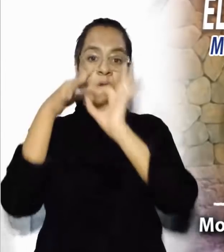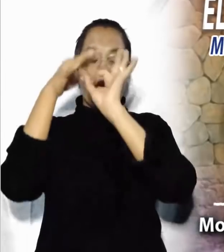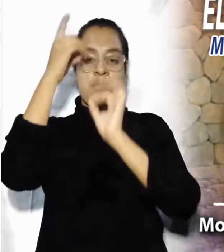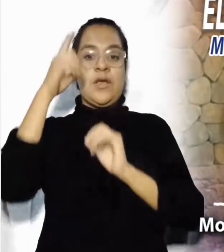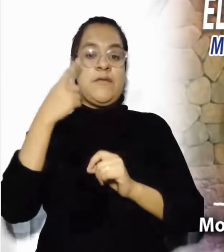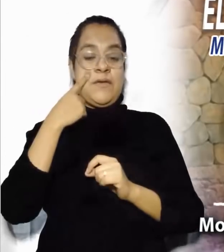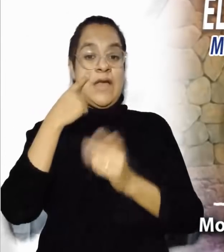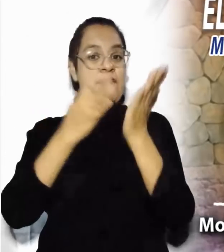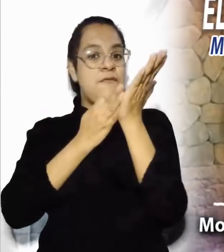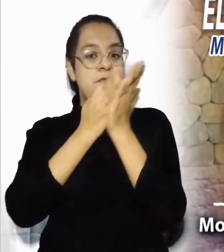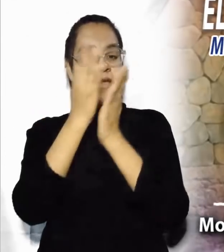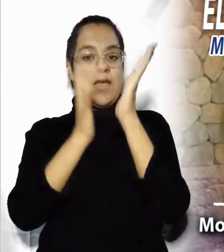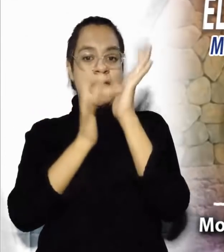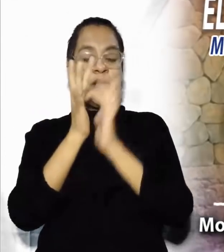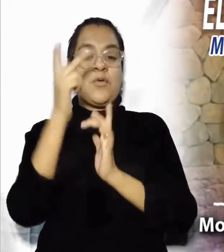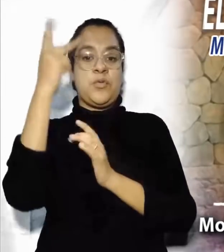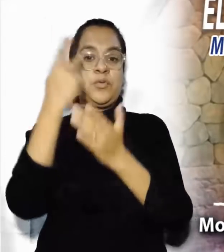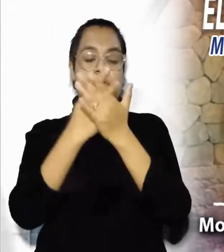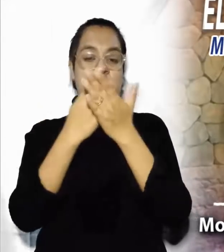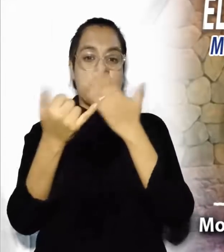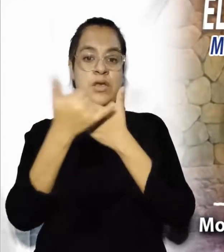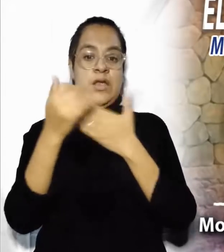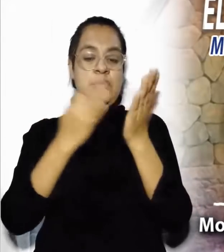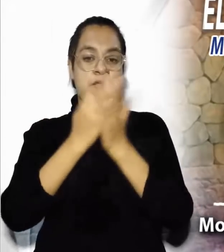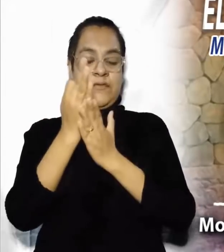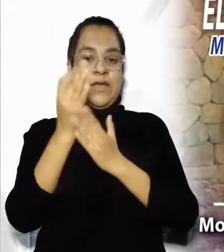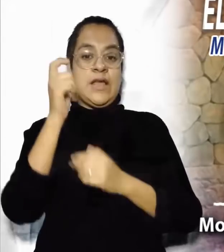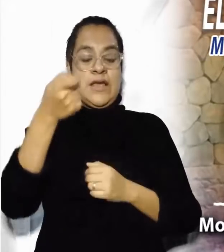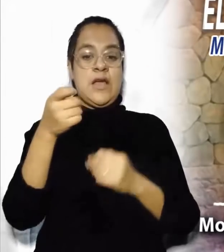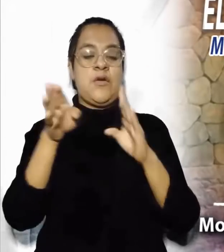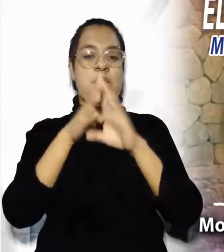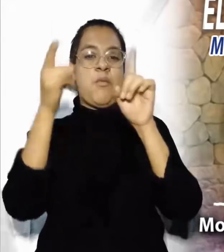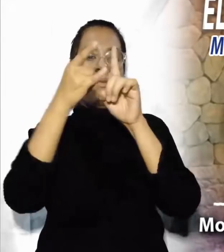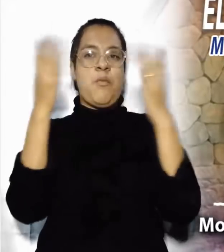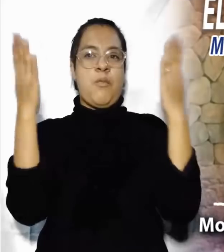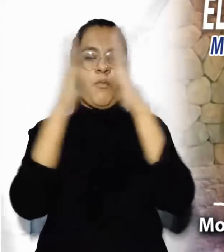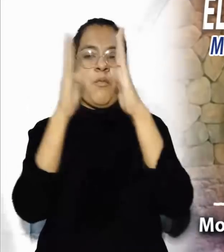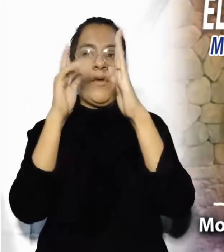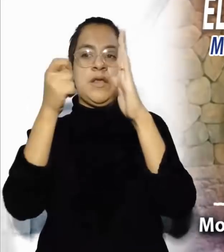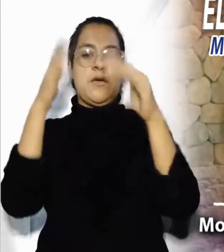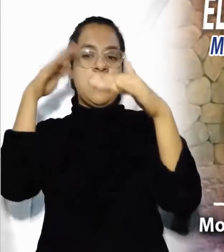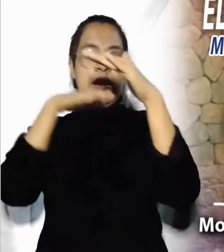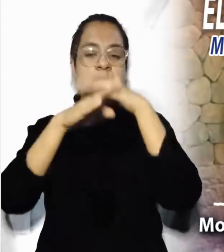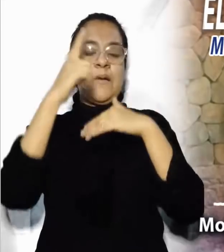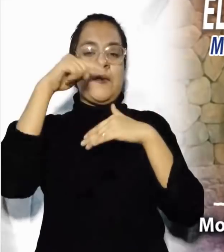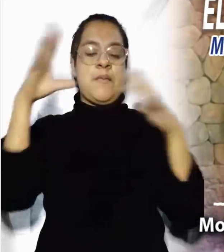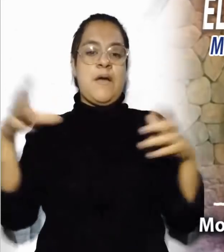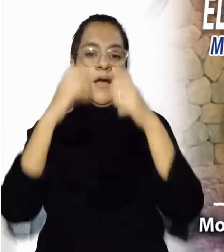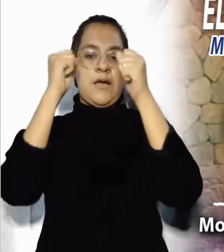reconciliación. Total fidelidad a Él y a su proyecto y optar por la puerta estrecha por el camino de la